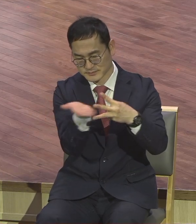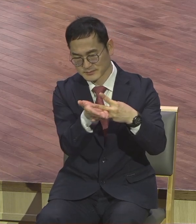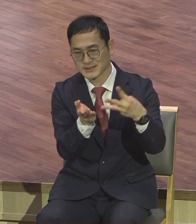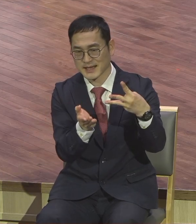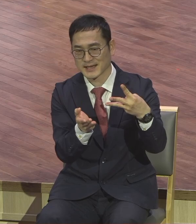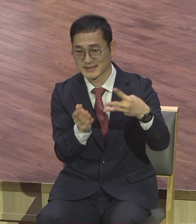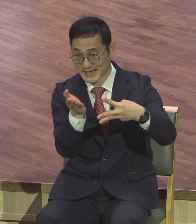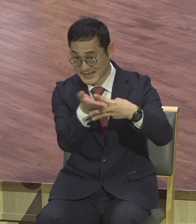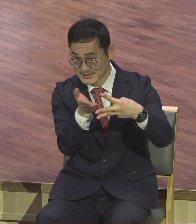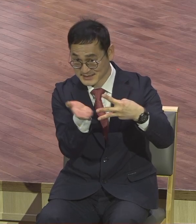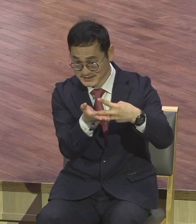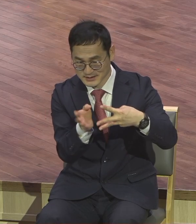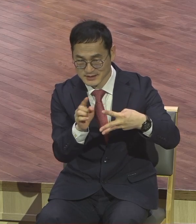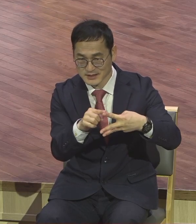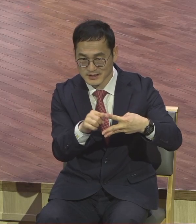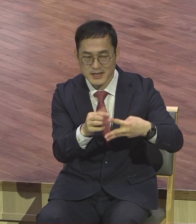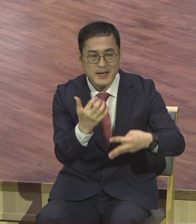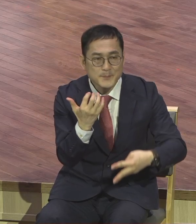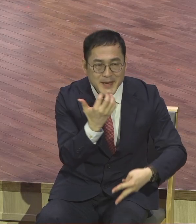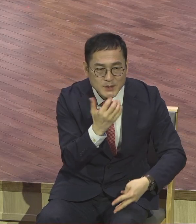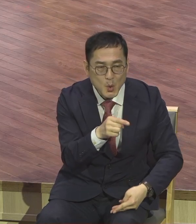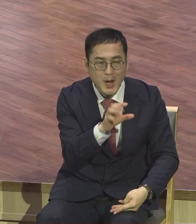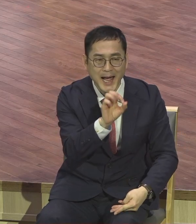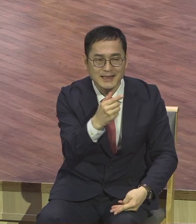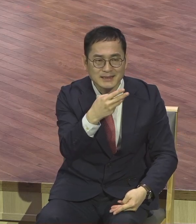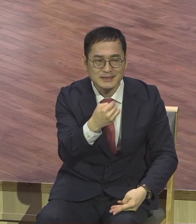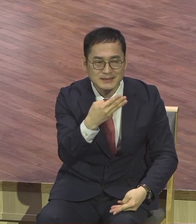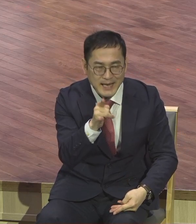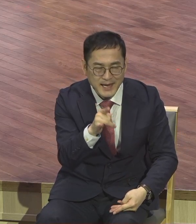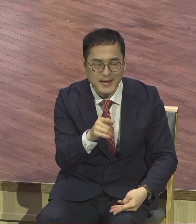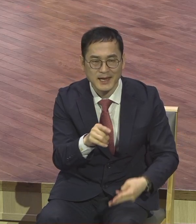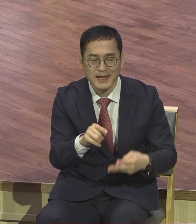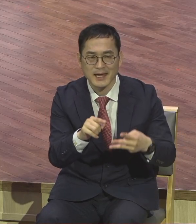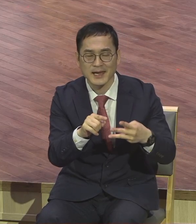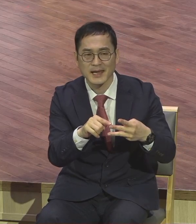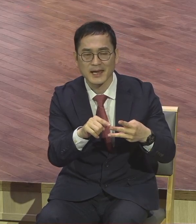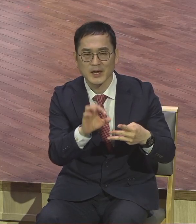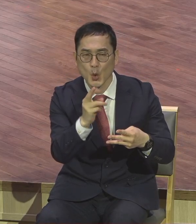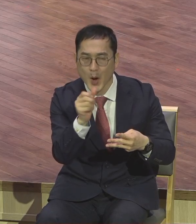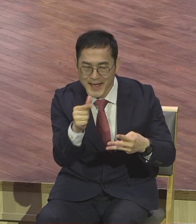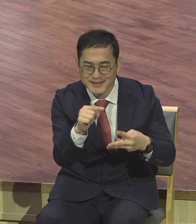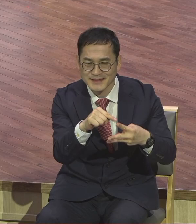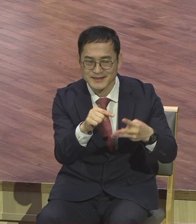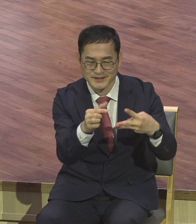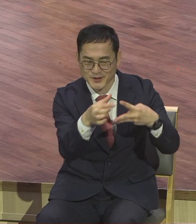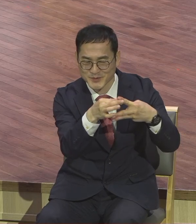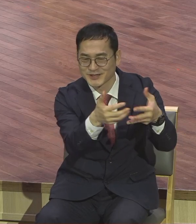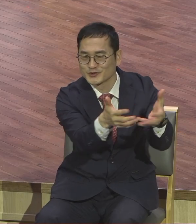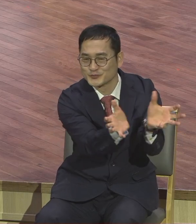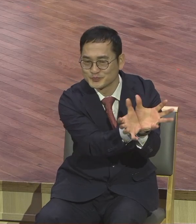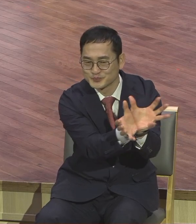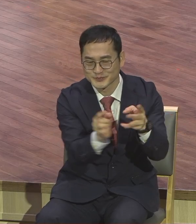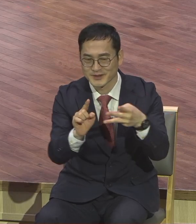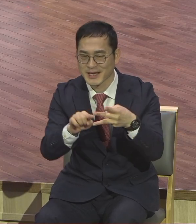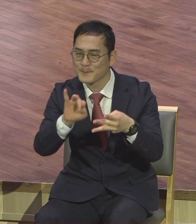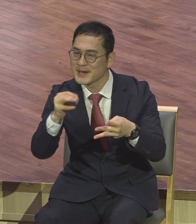안드로의 야구보 요한 이것이 1그룹 그리고 빌립 바드로메 도마 마테 이게